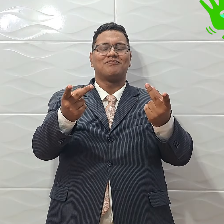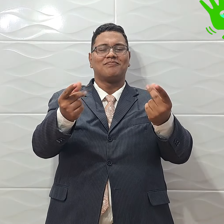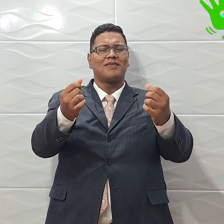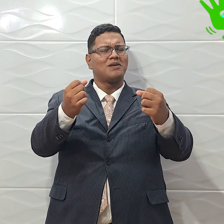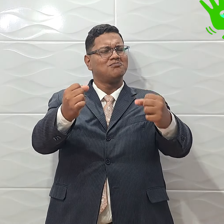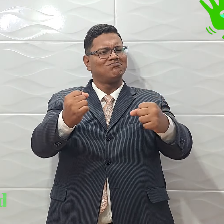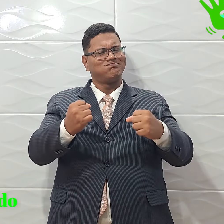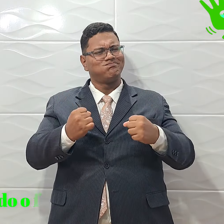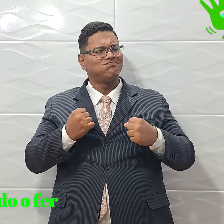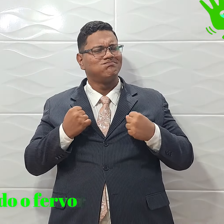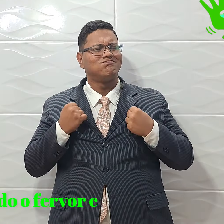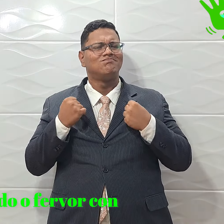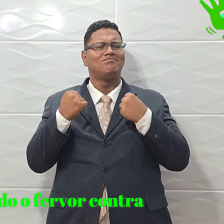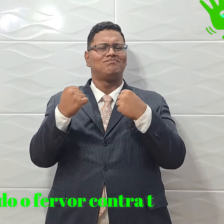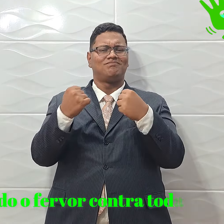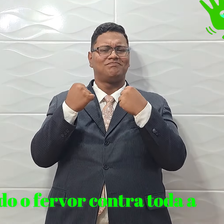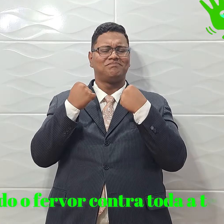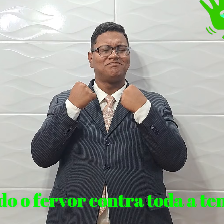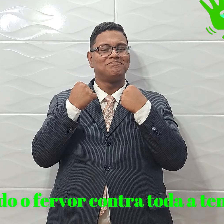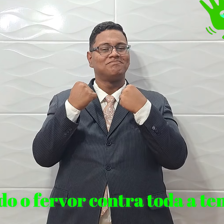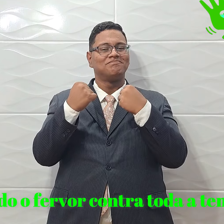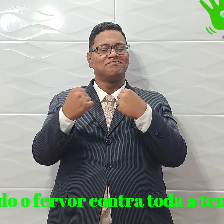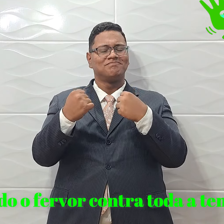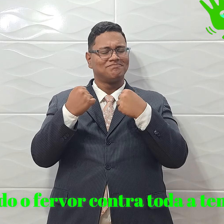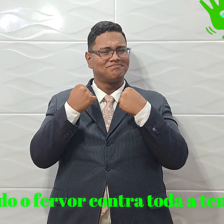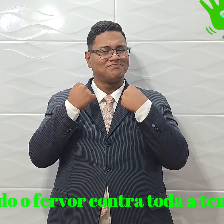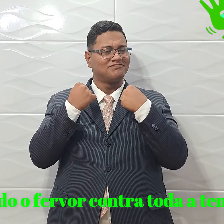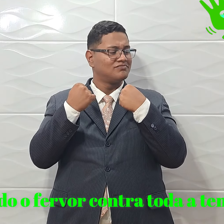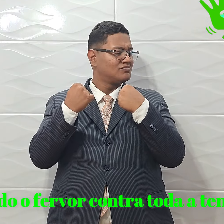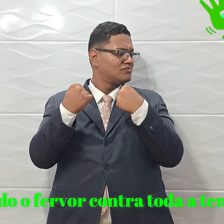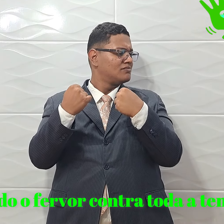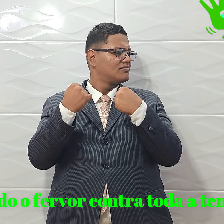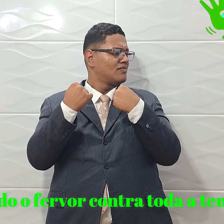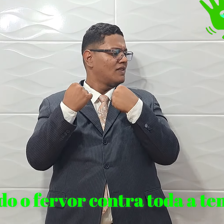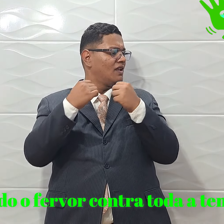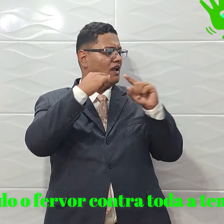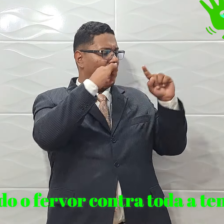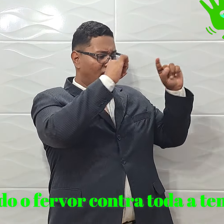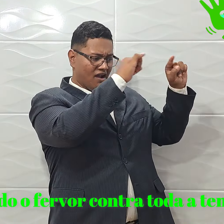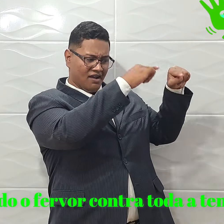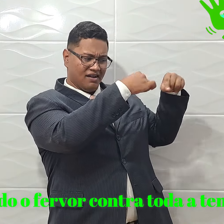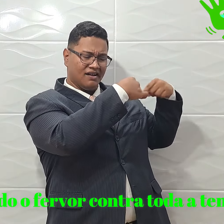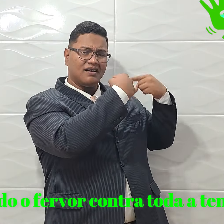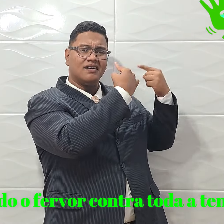Lutará com todo o fervor contra toda